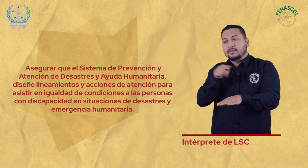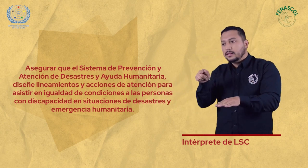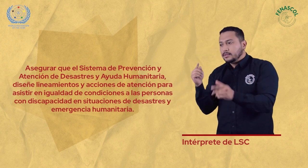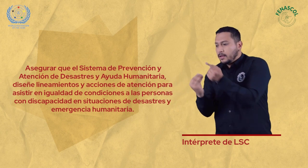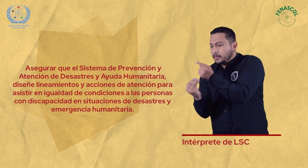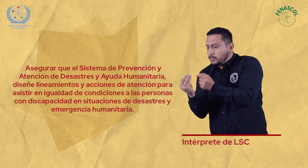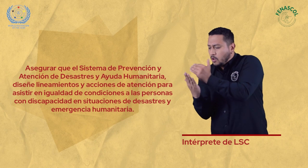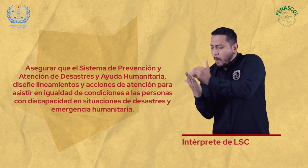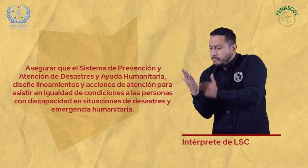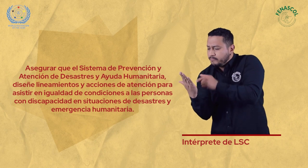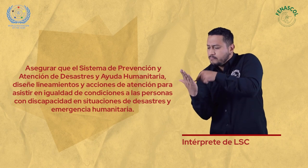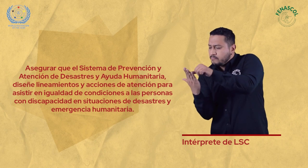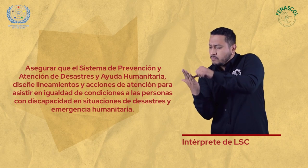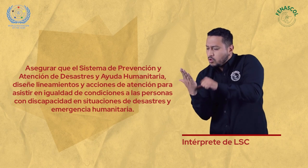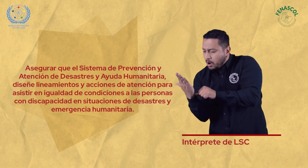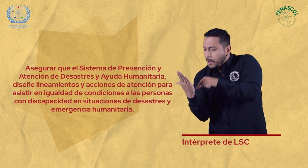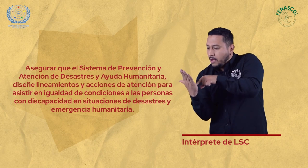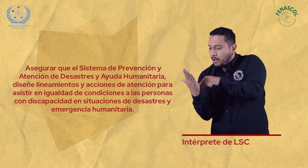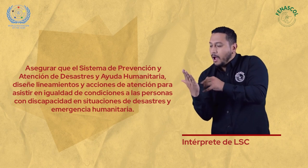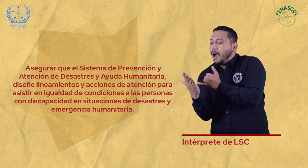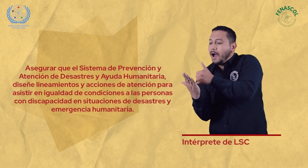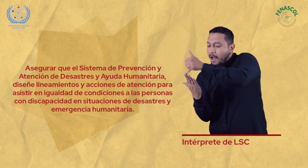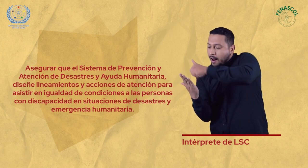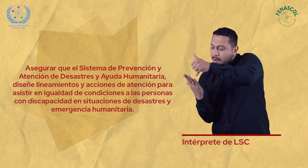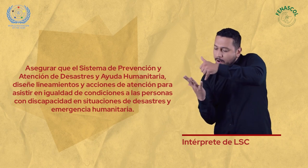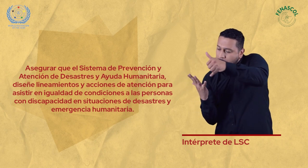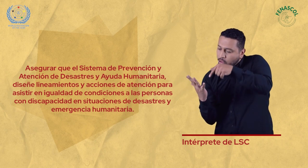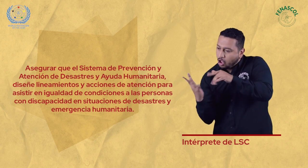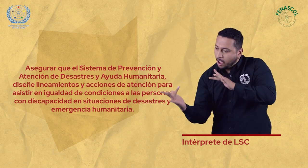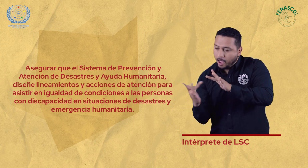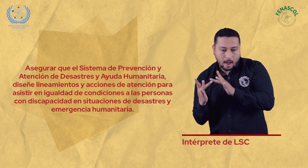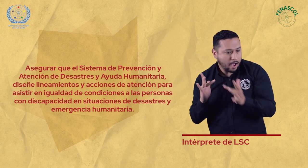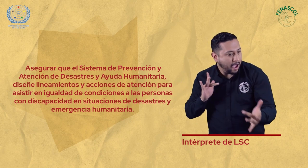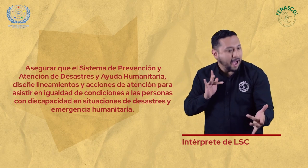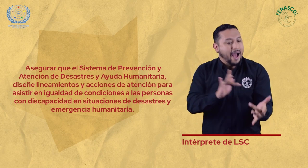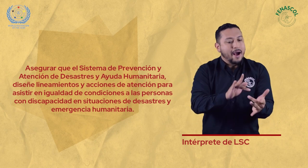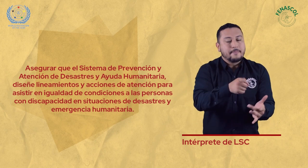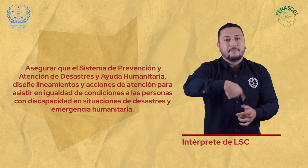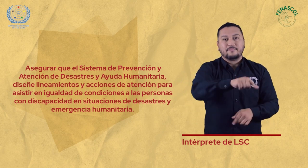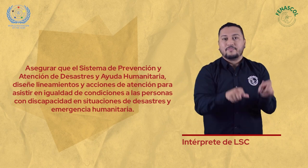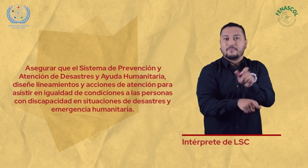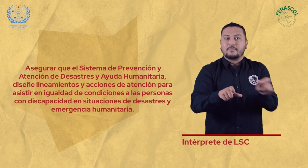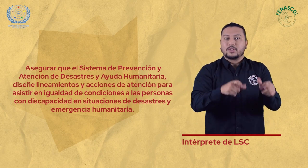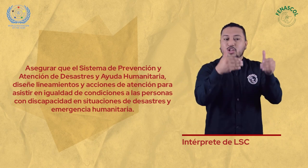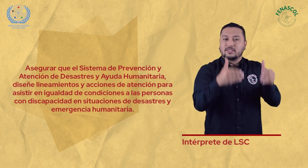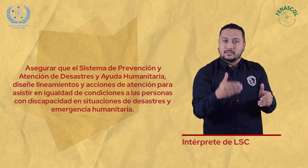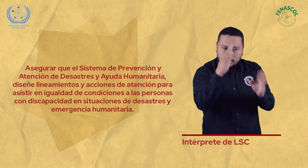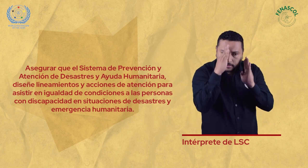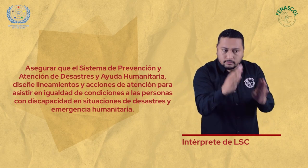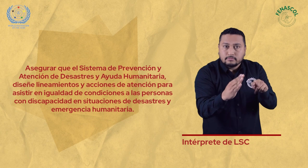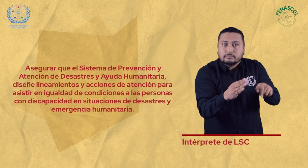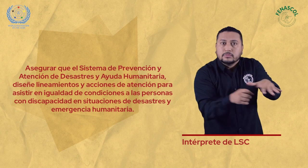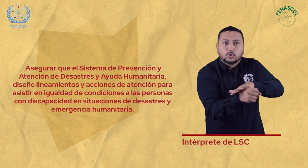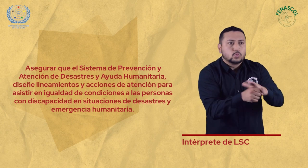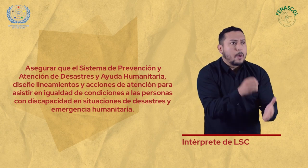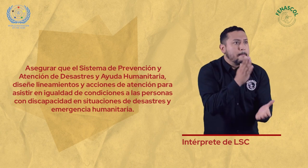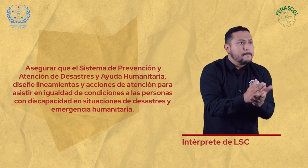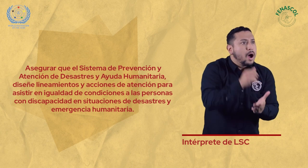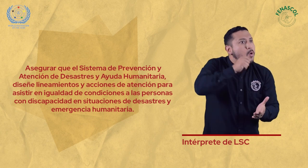diseñen los lineamientos y acciones de atención para asistir en igualdad de condiciones a las personas con discapacidad